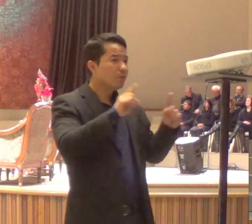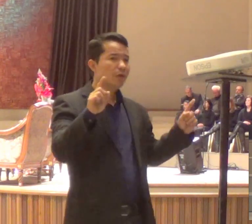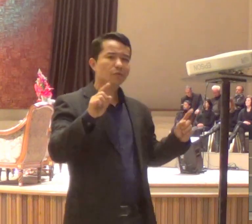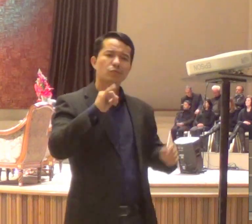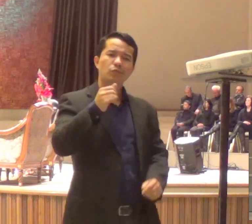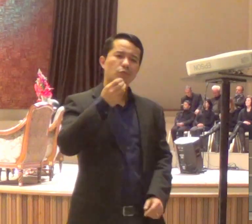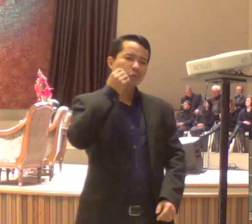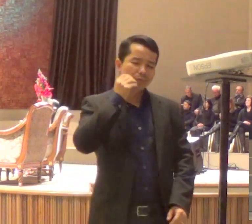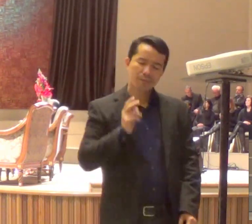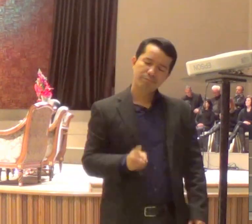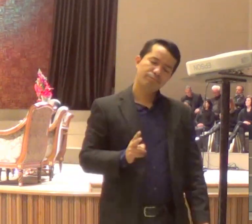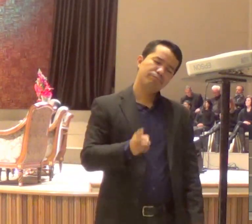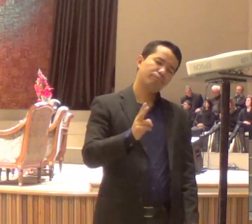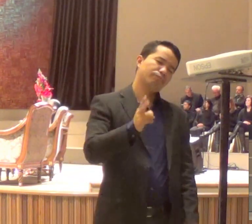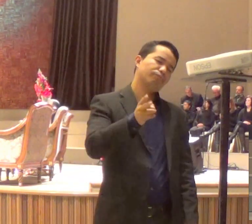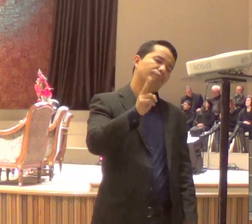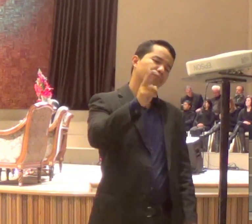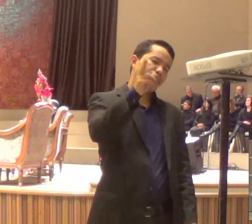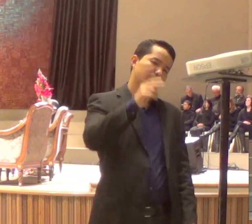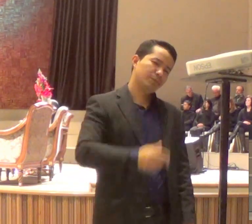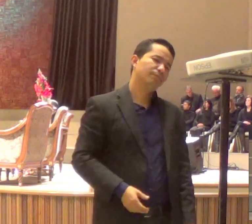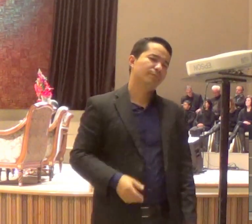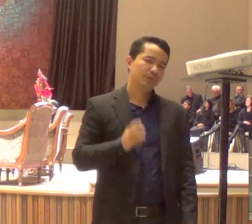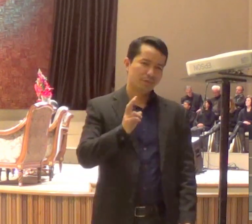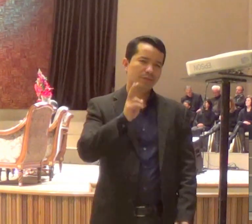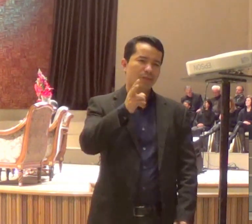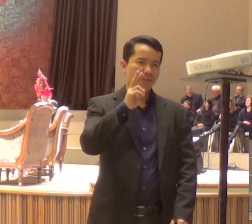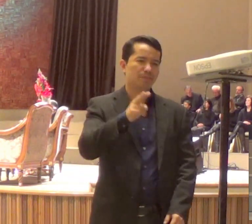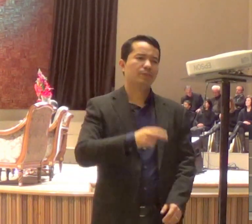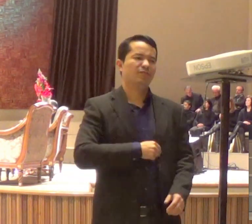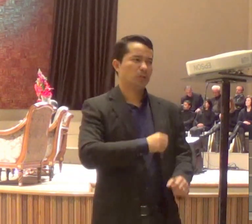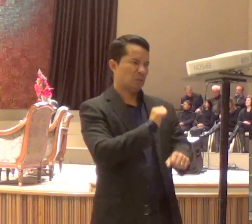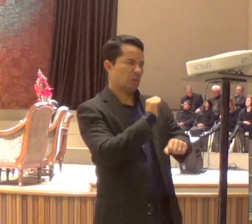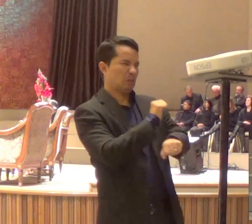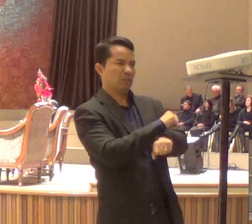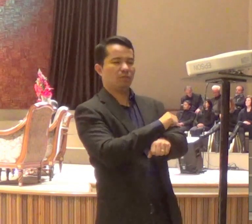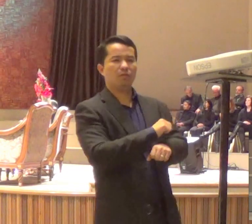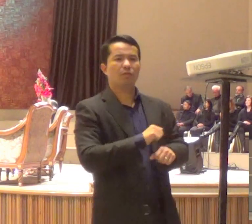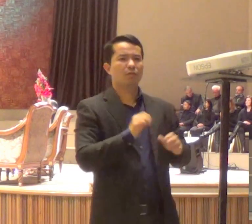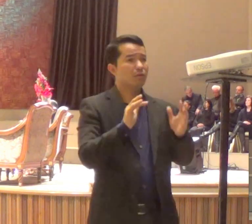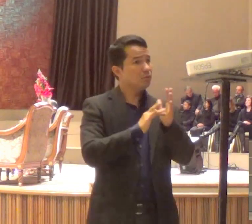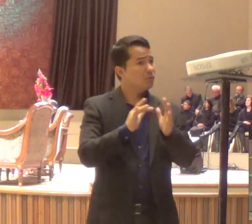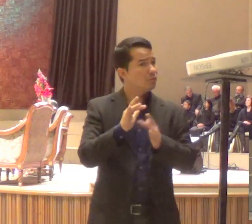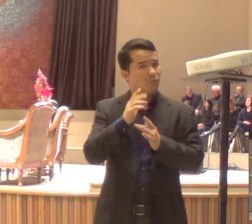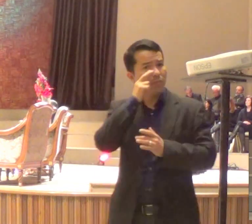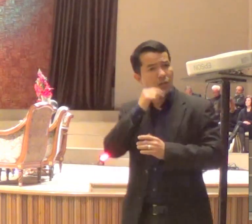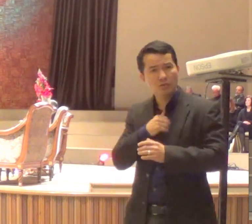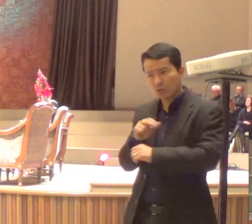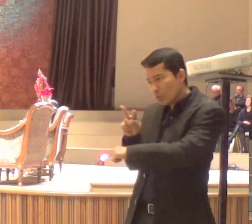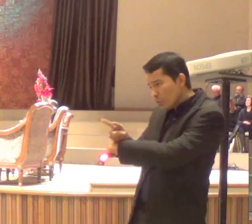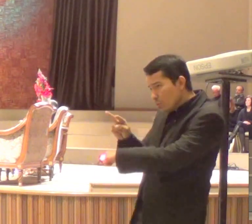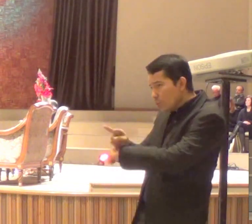não houvesse oportunidade, mas, ao contrário, para dar oportunidade para Judas.